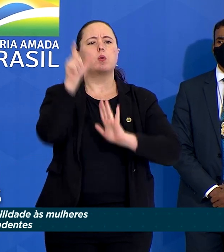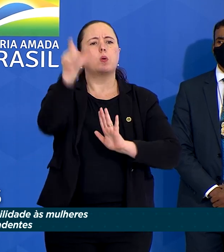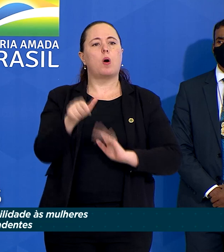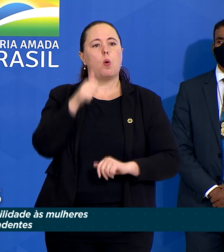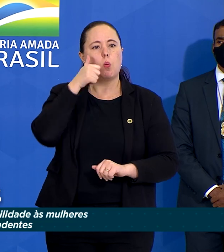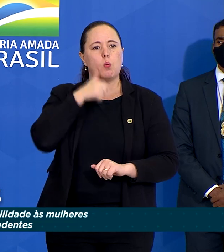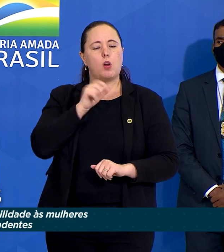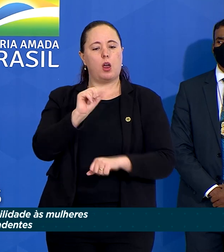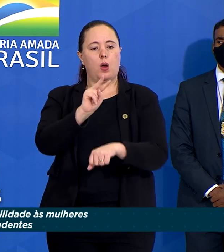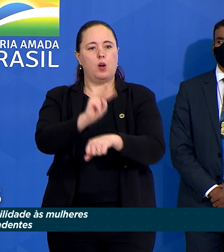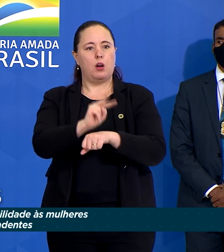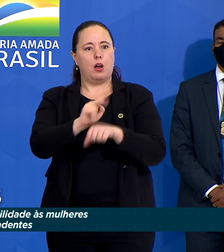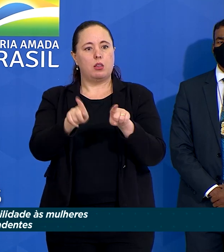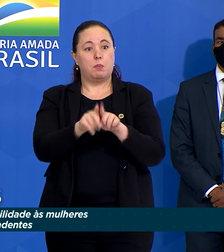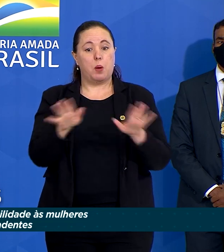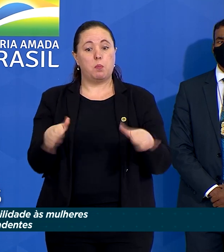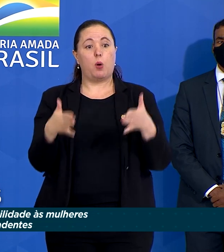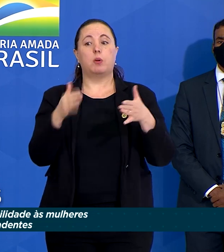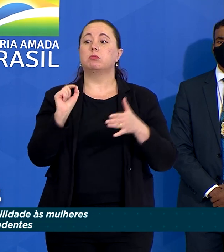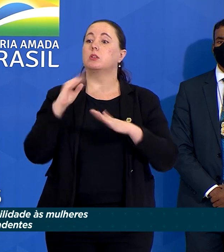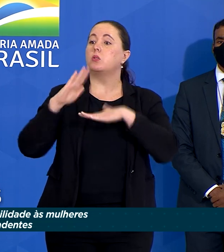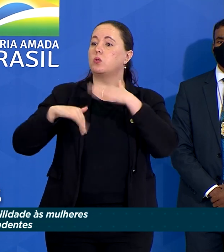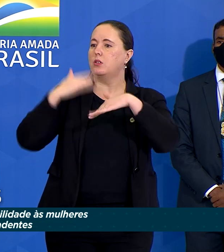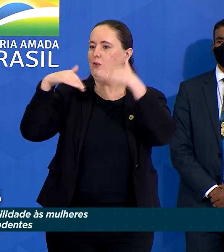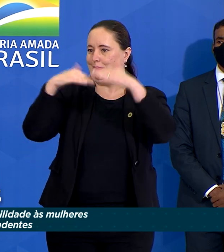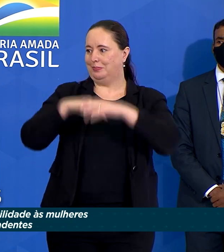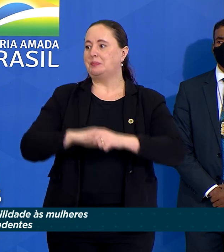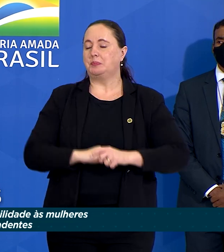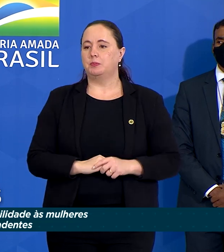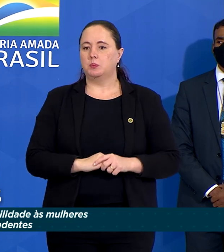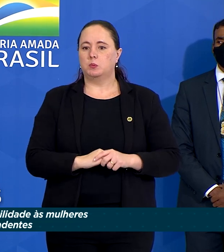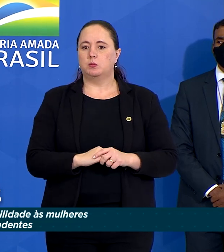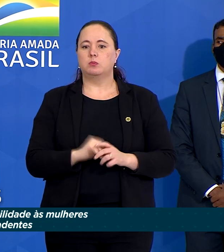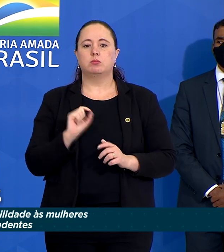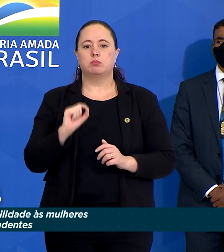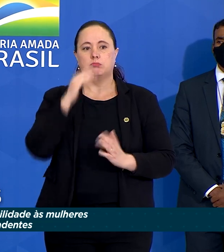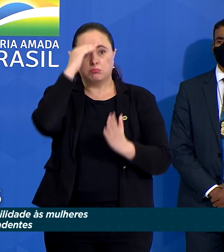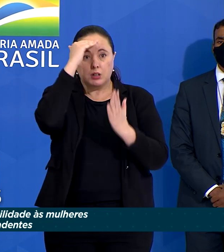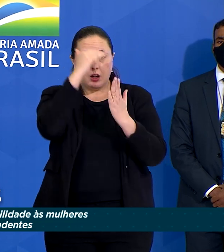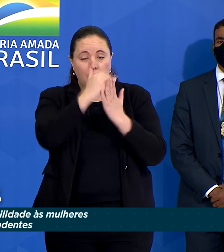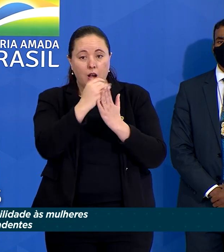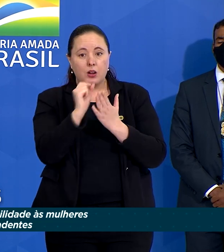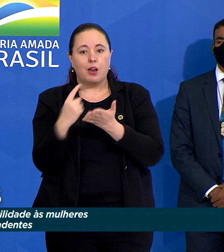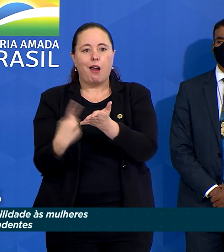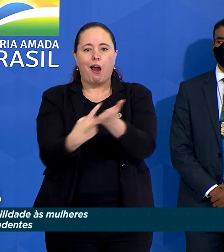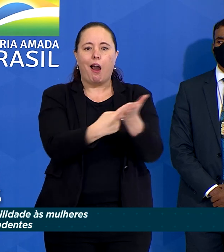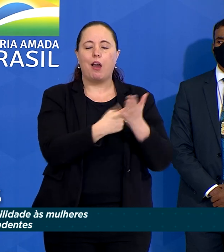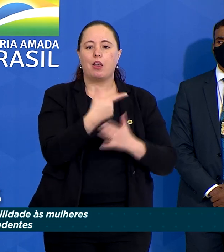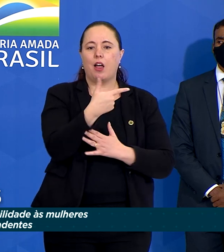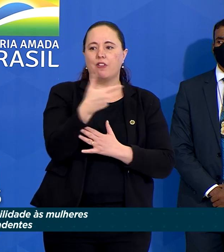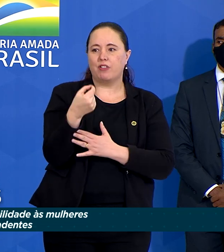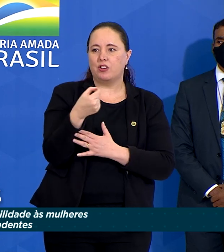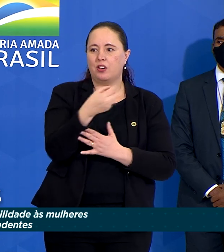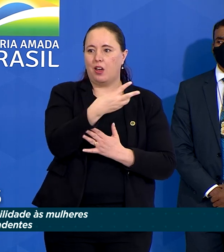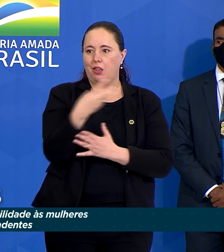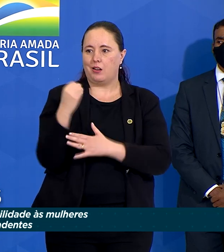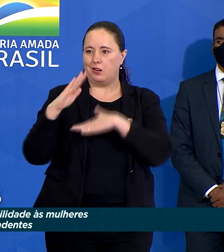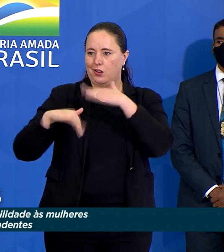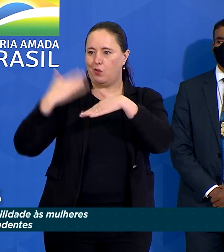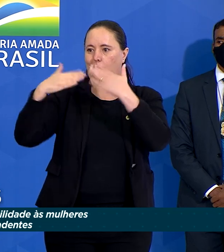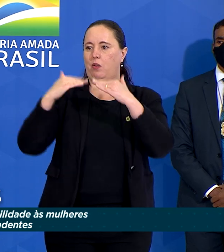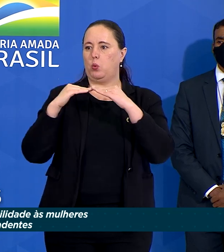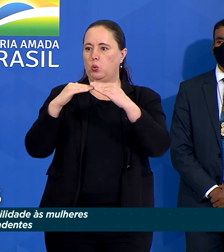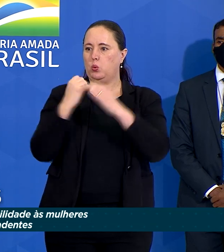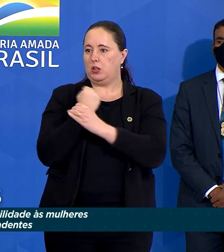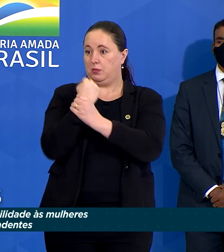como guardiãs e promotoras do desenvolvimento, seguindo o princípio da Agenda 2030 para o Desenvolvimento